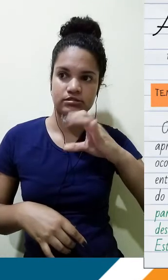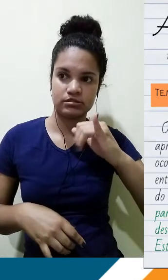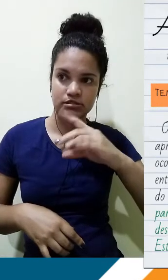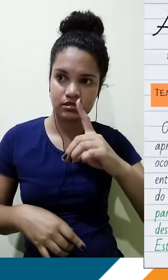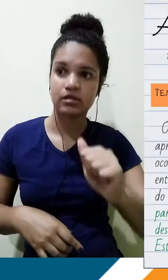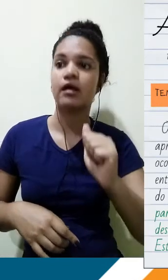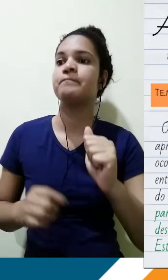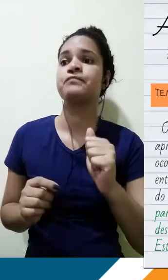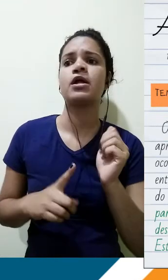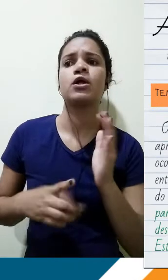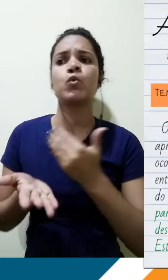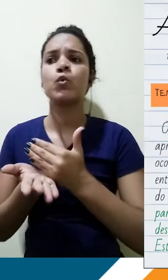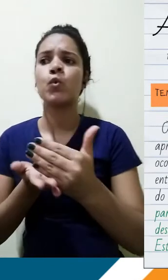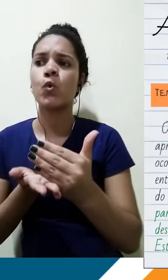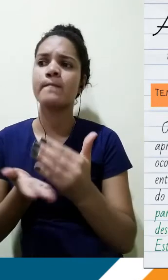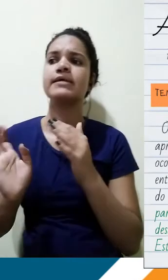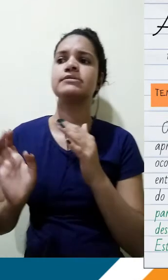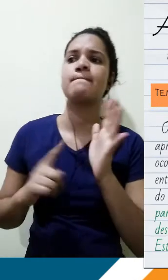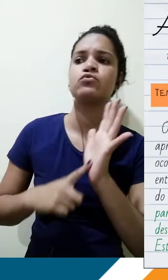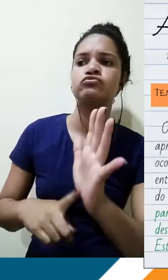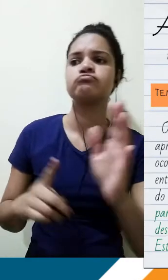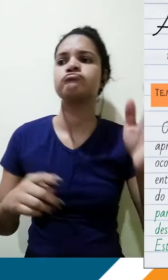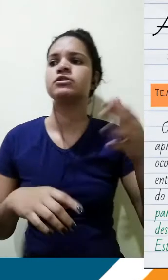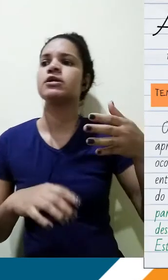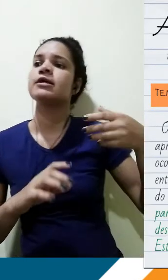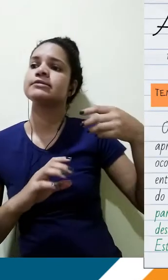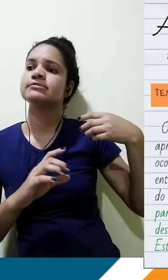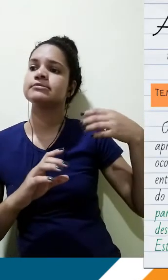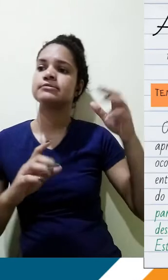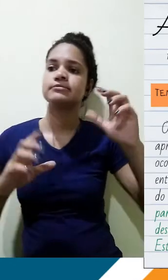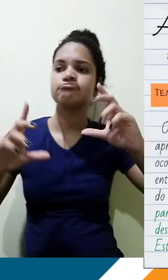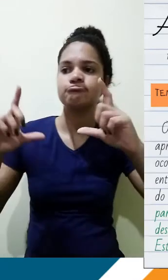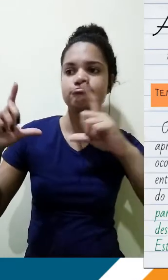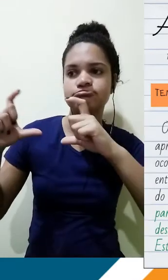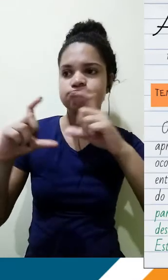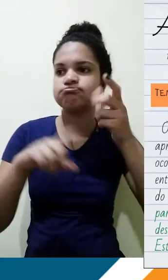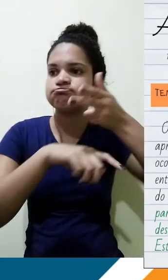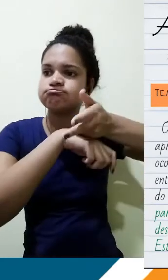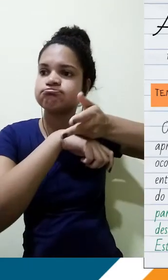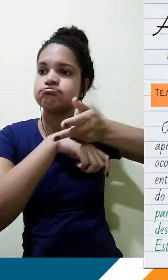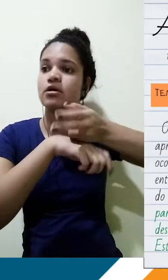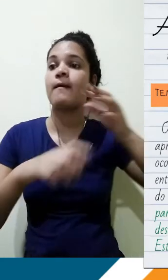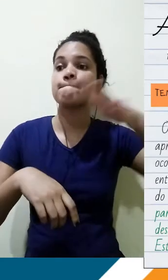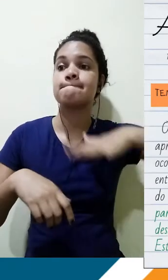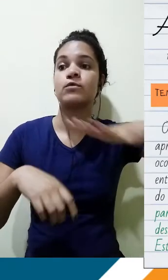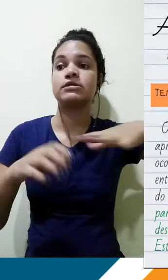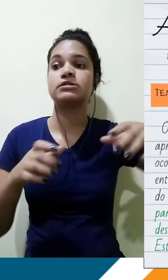trama, demonstrando assim, a importância do cinema como elo entre sociedade e cultura. No entanto, a realidade brasileira,